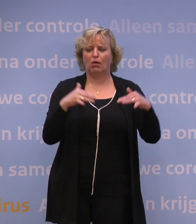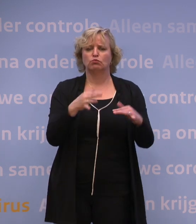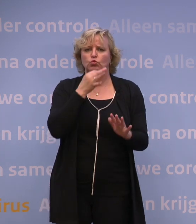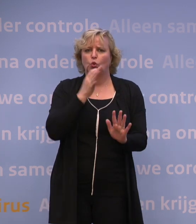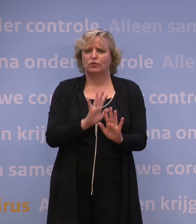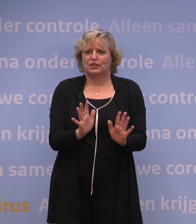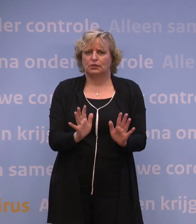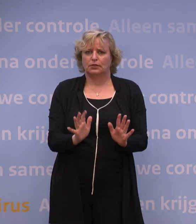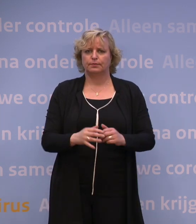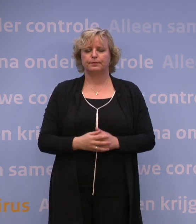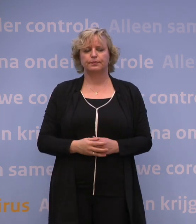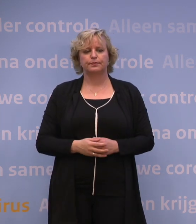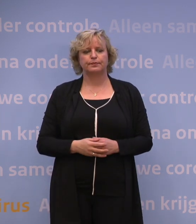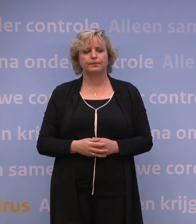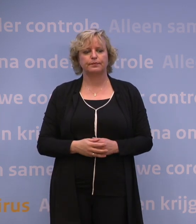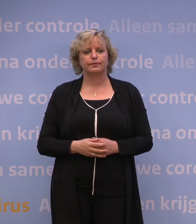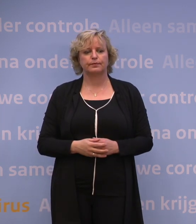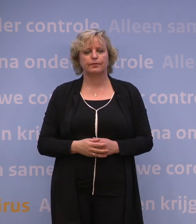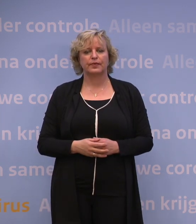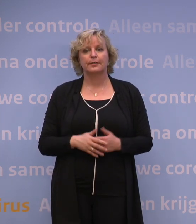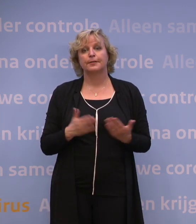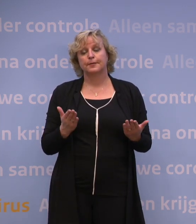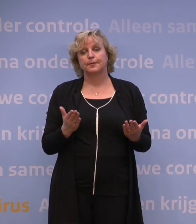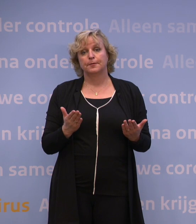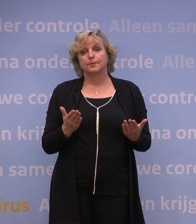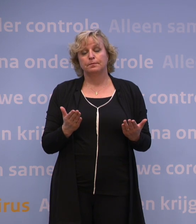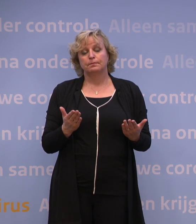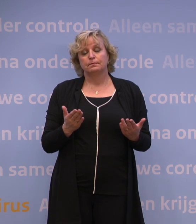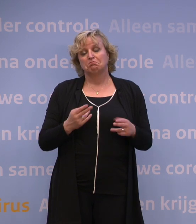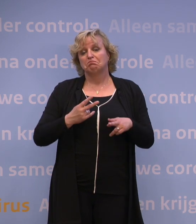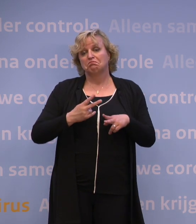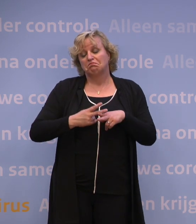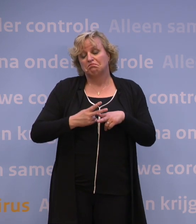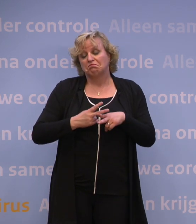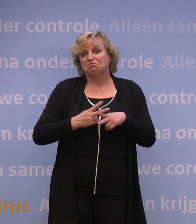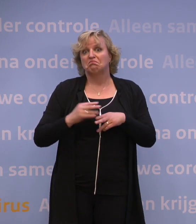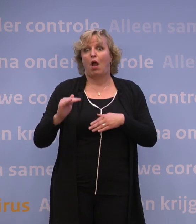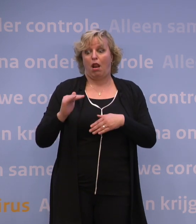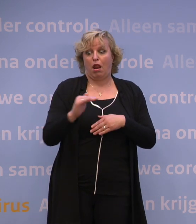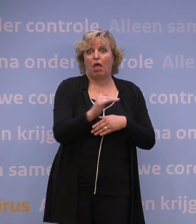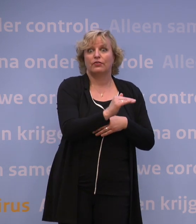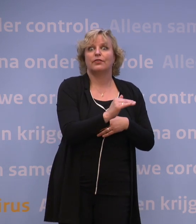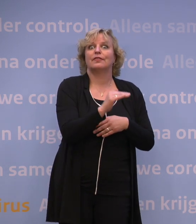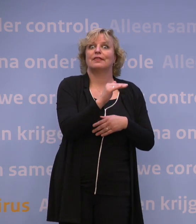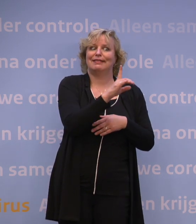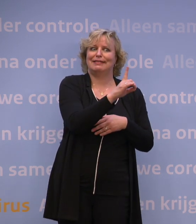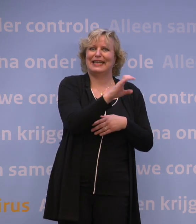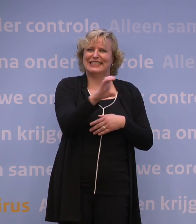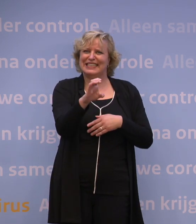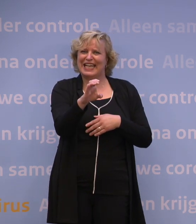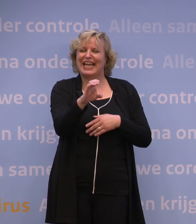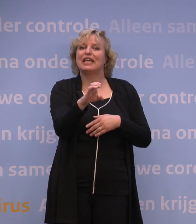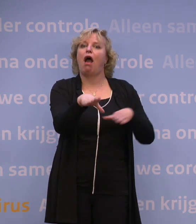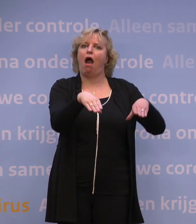nog downloaden. Het is te verwachten dat de meeste landen een DCC na vaccinatie pas zullen